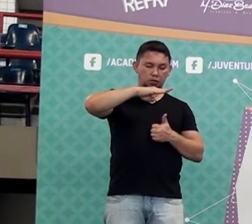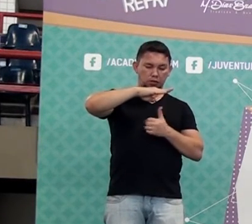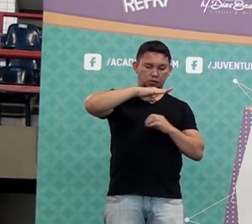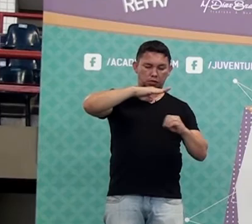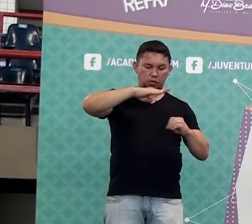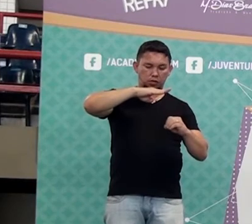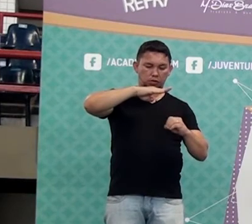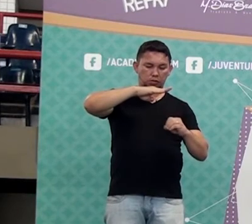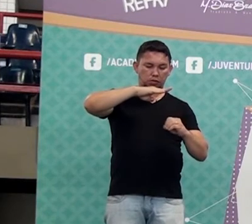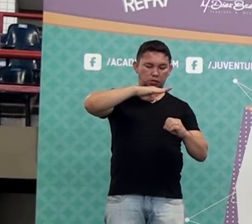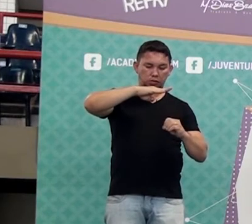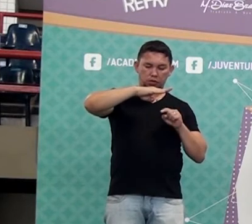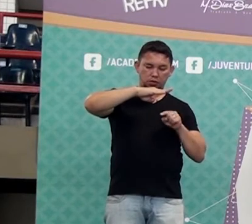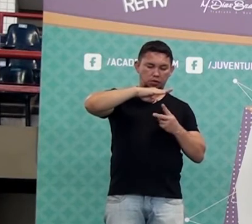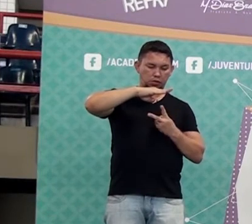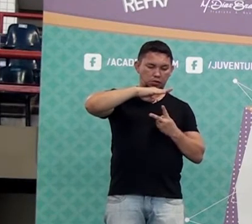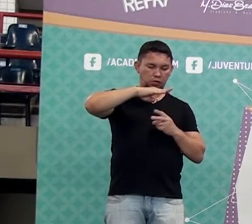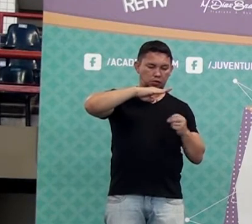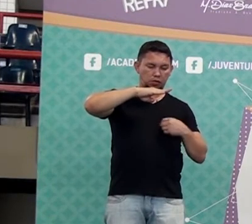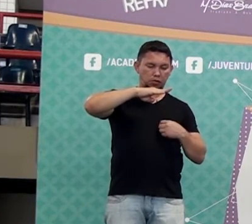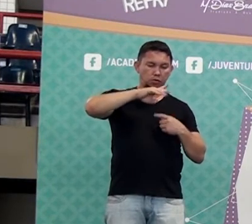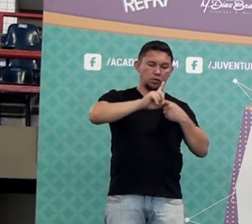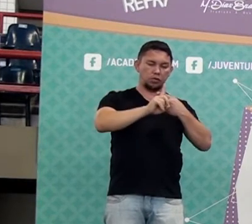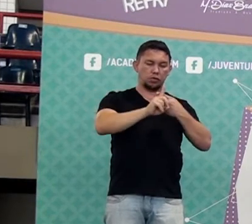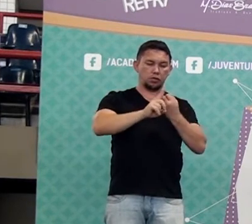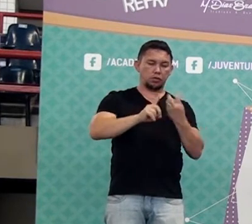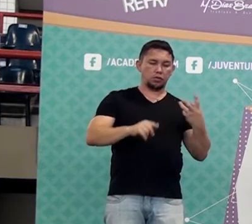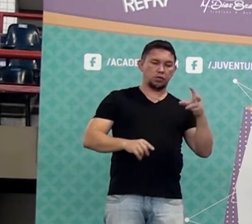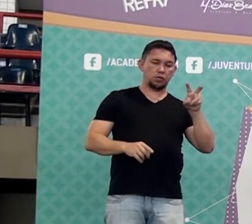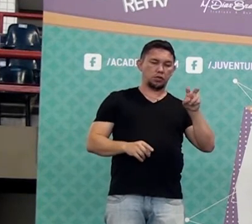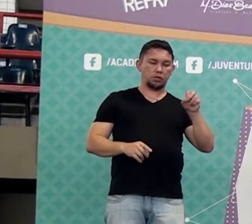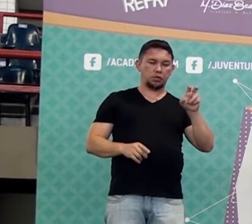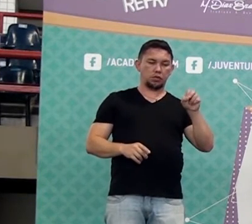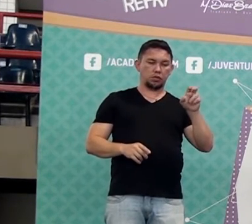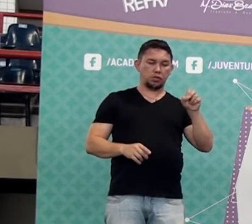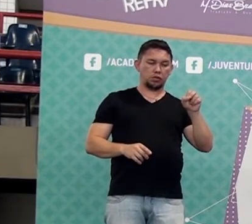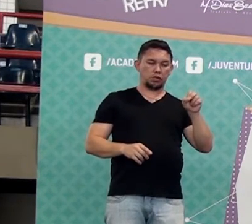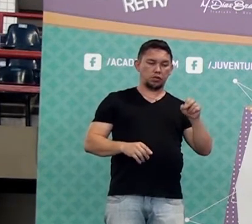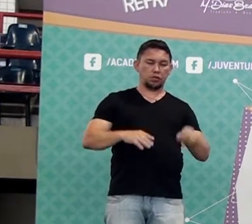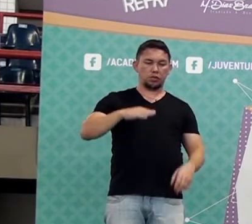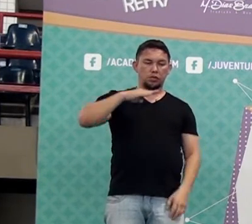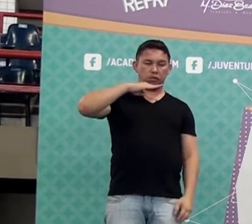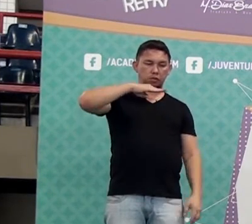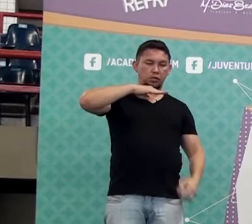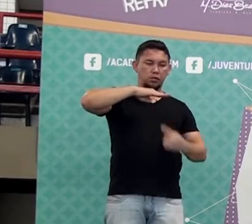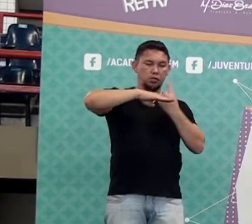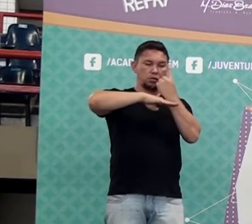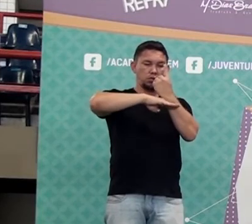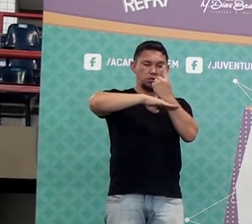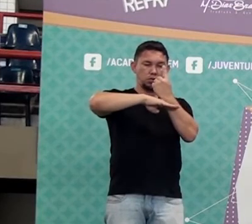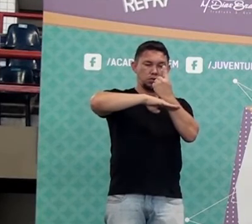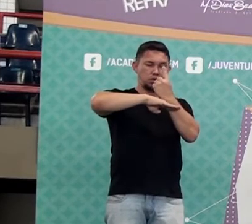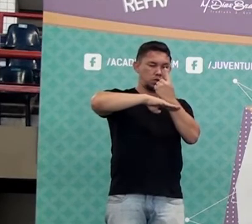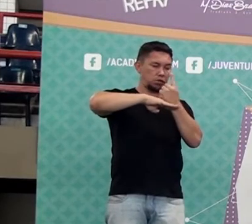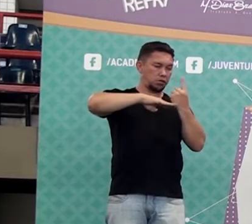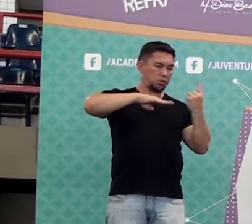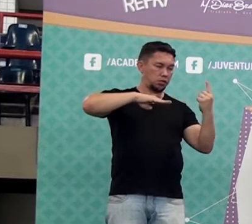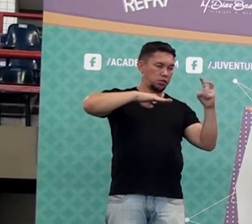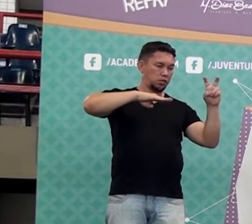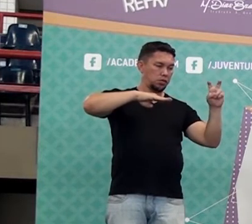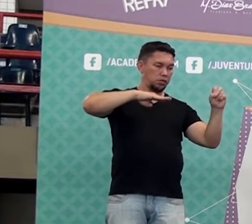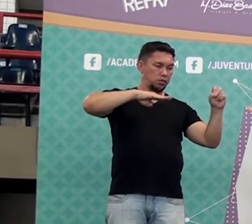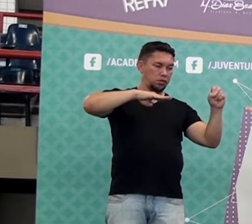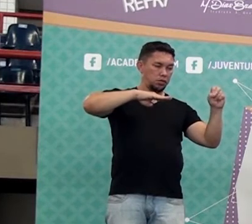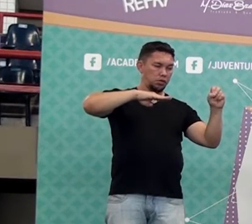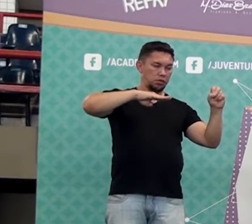de 2 para chegar em 100, eu multiplico por 50. Então se eu pegar o 1 de cima e multiplicar por 50, a